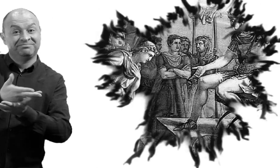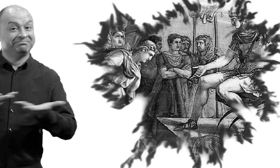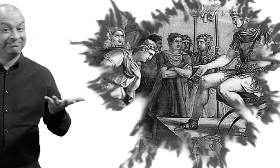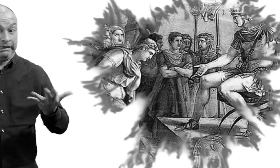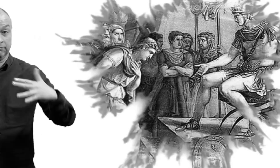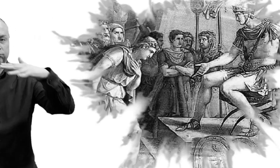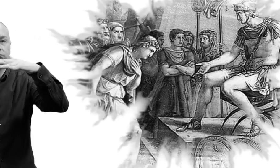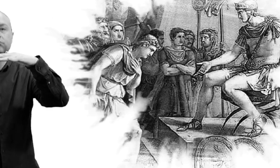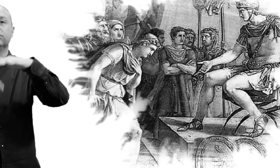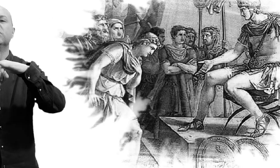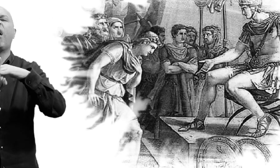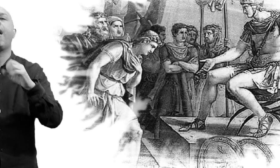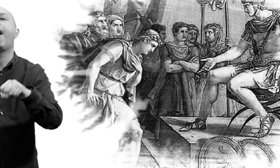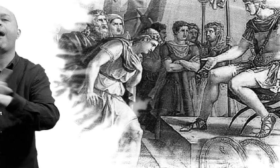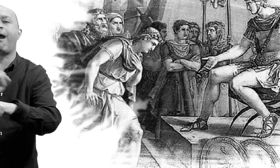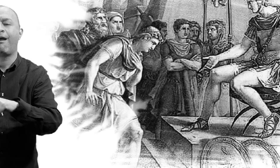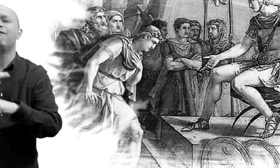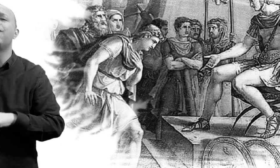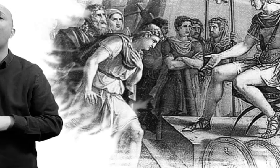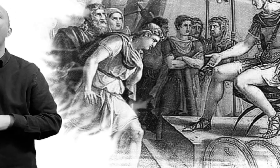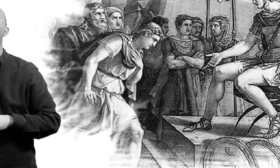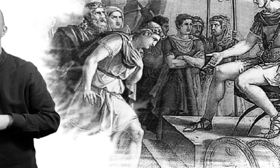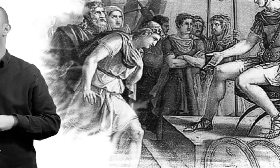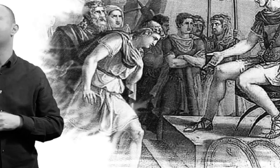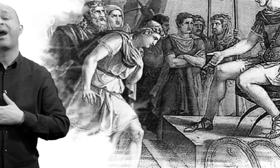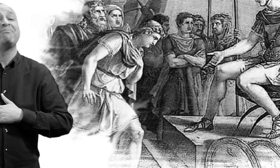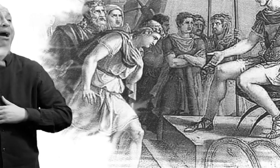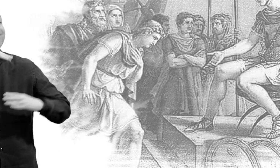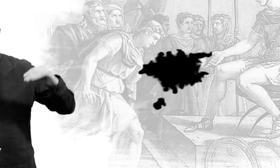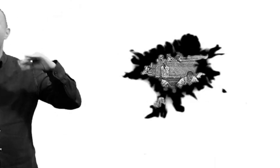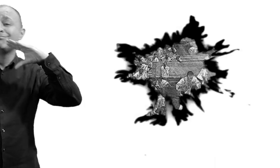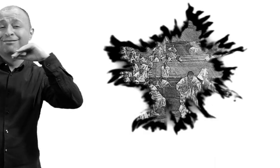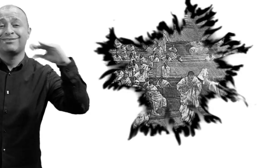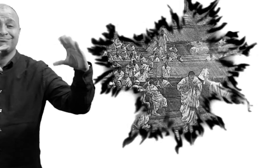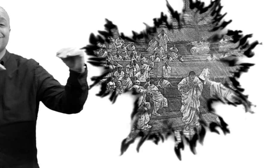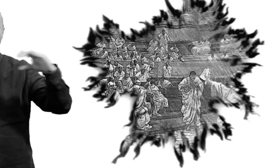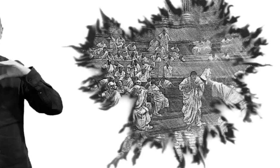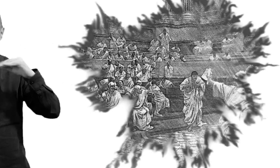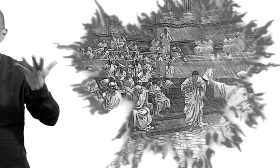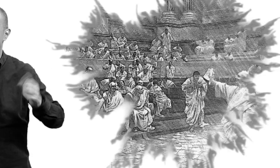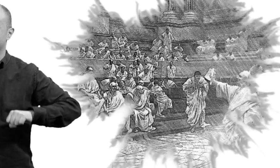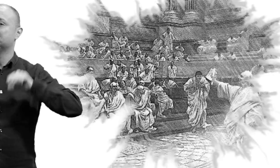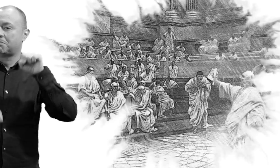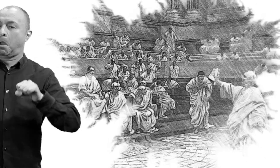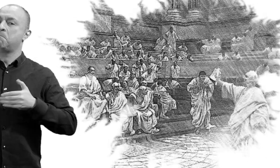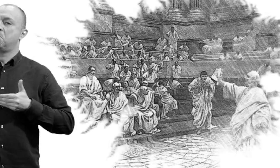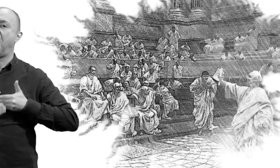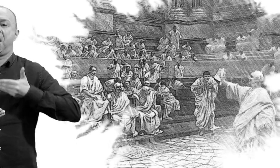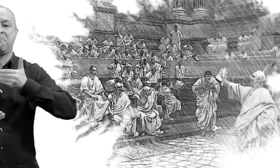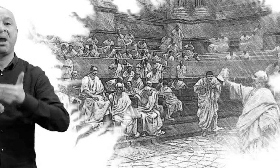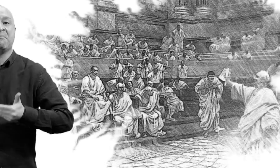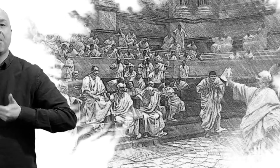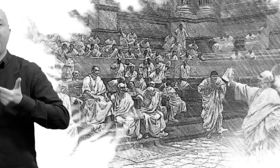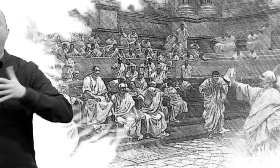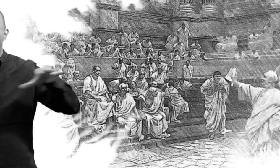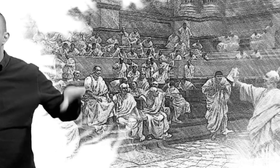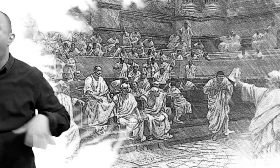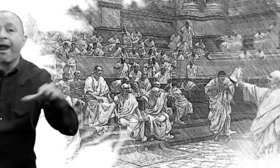of the voice and the speech that allowed them, little by little, activities simultaneously, without